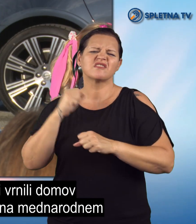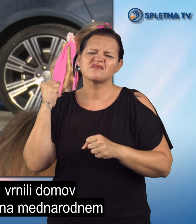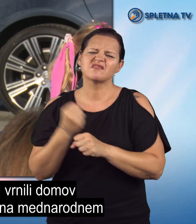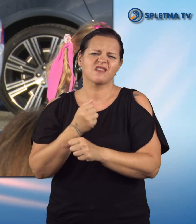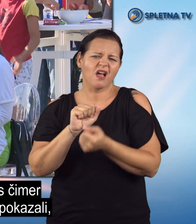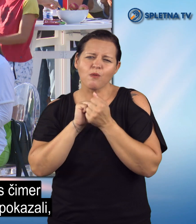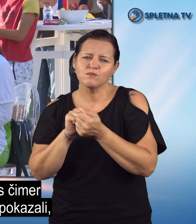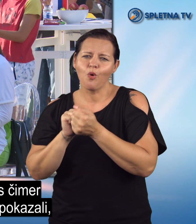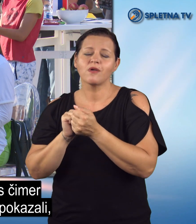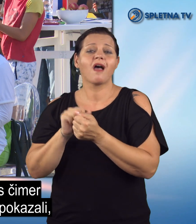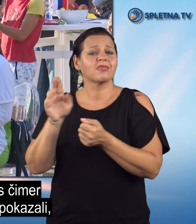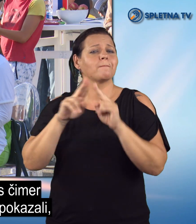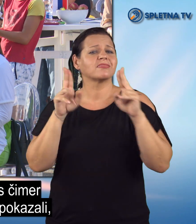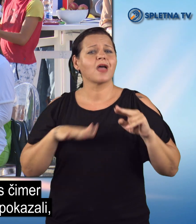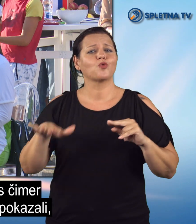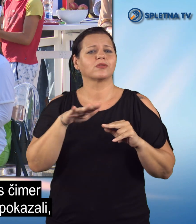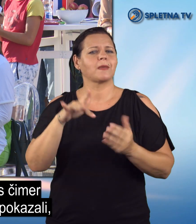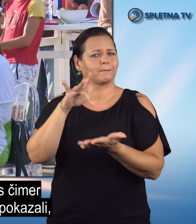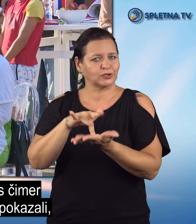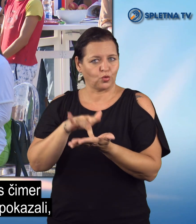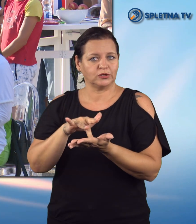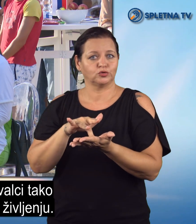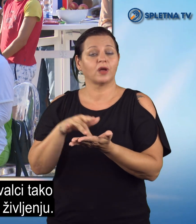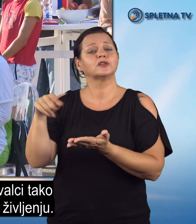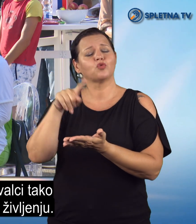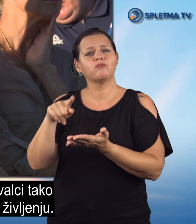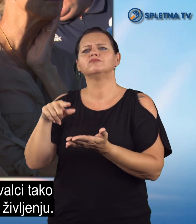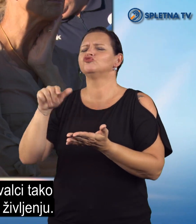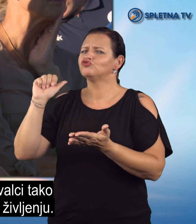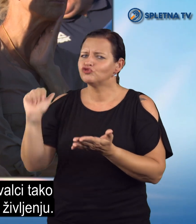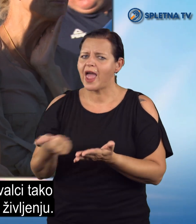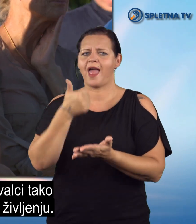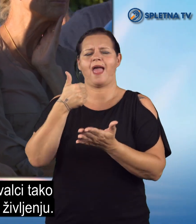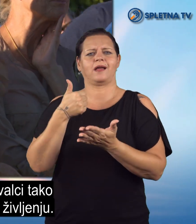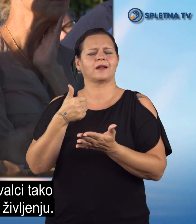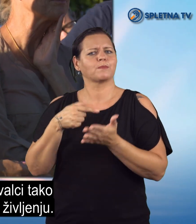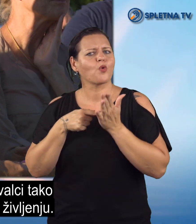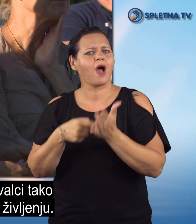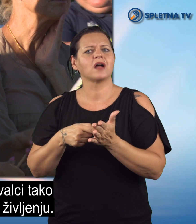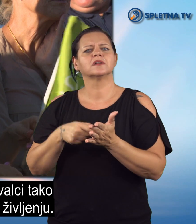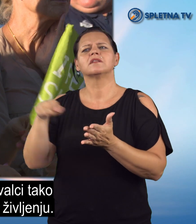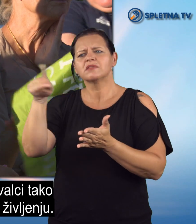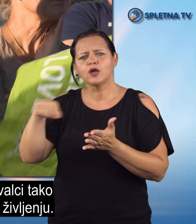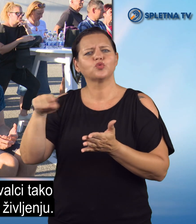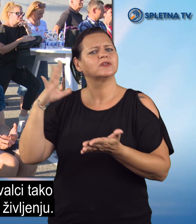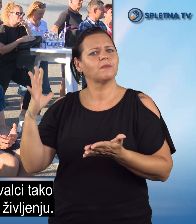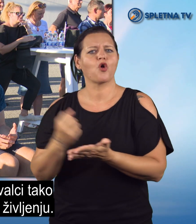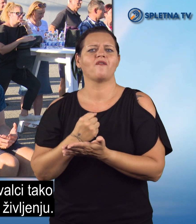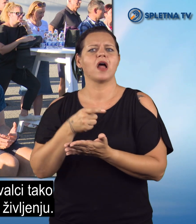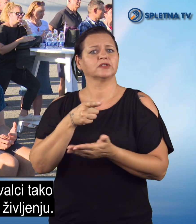na mednarodnem prizorišču, s čimer so še enkrat pokazali, da so zmagovalci tako v športu, kot v življenju.